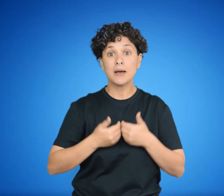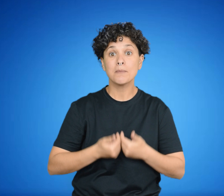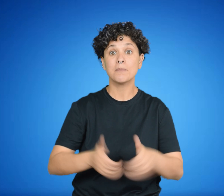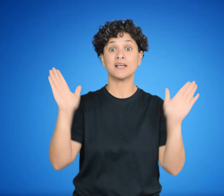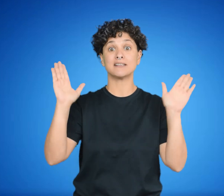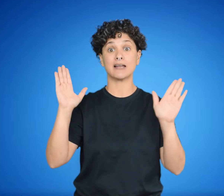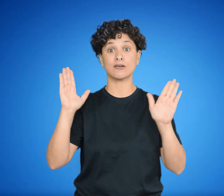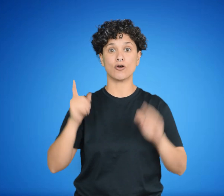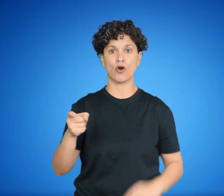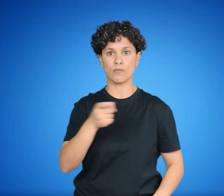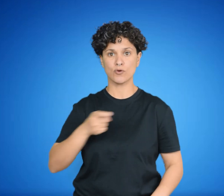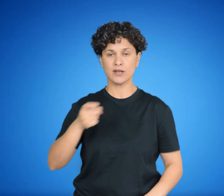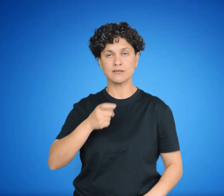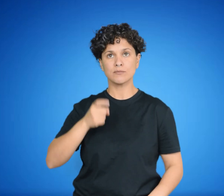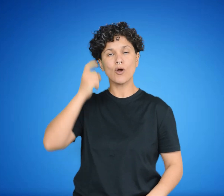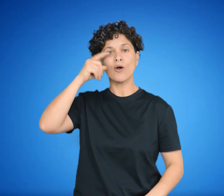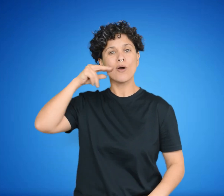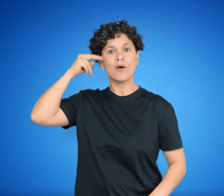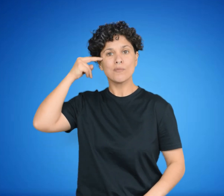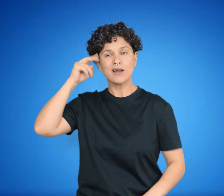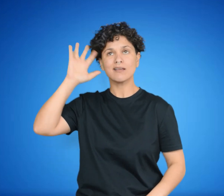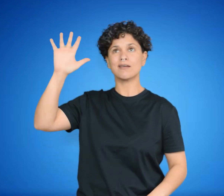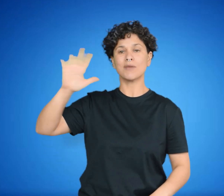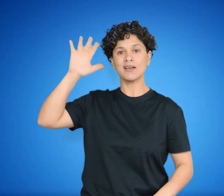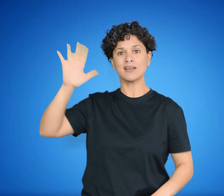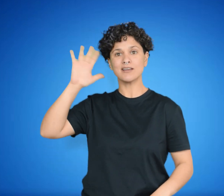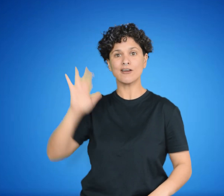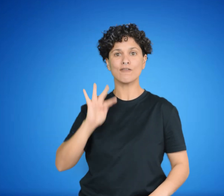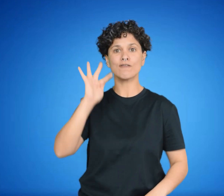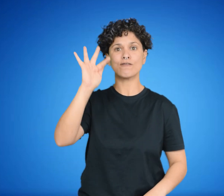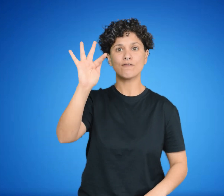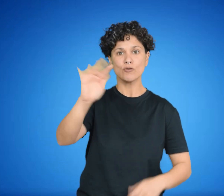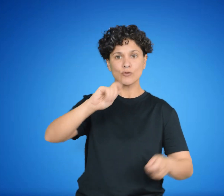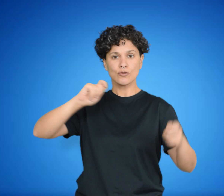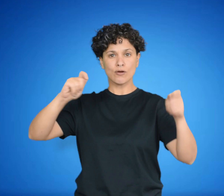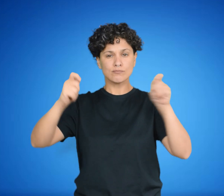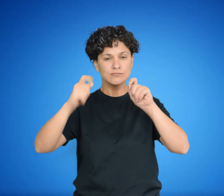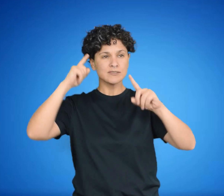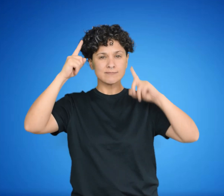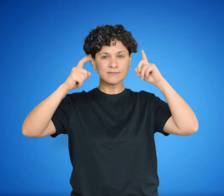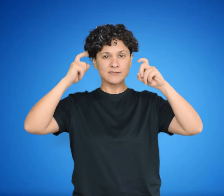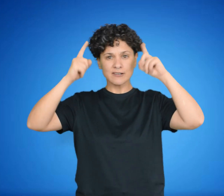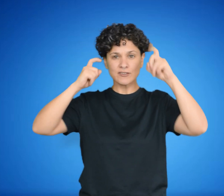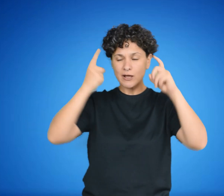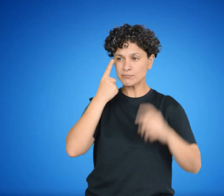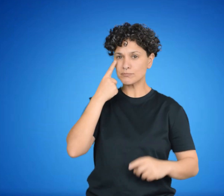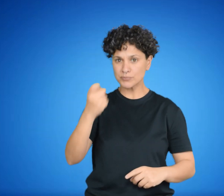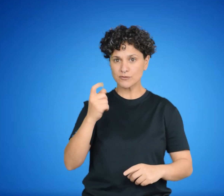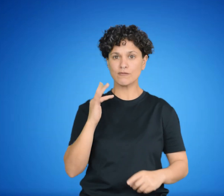El advenimiento del comunismo Marx también proyectó su mirada hacia el futuro y